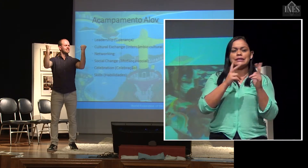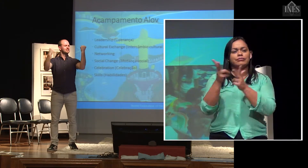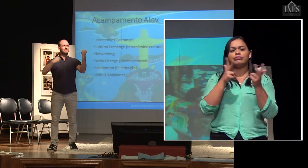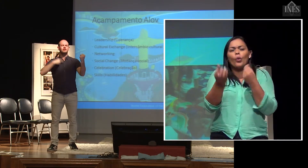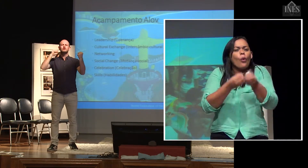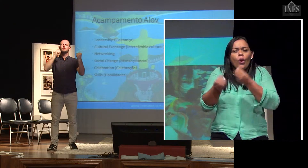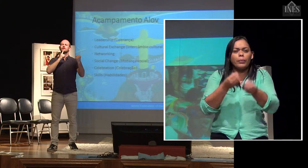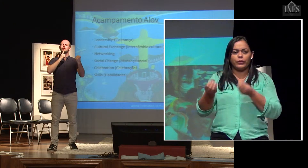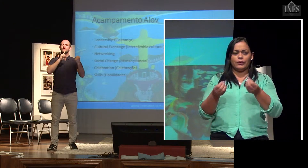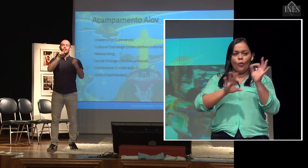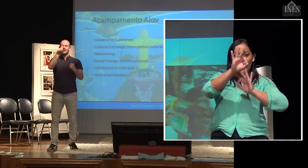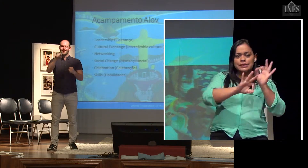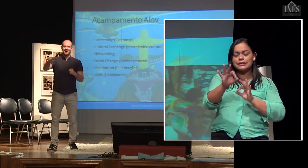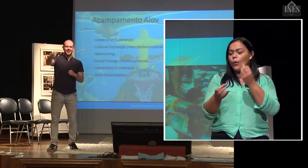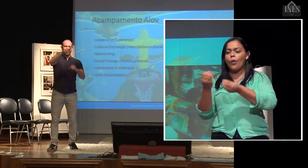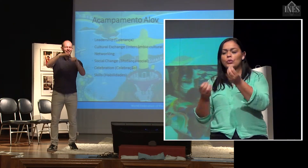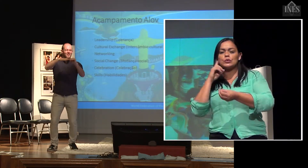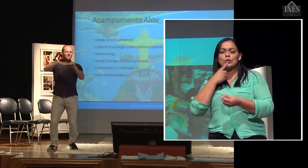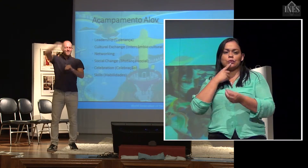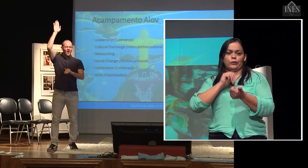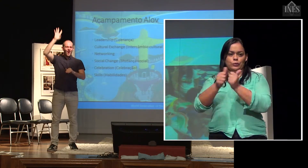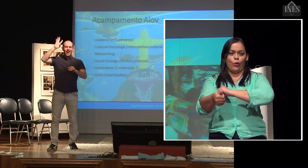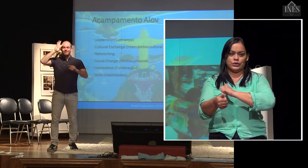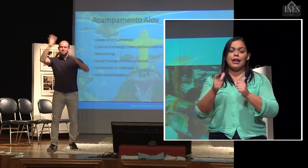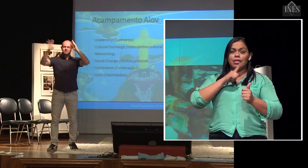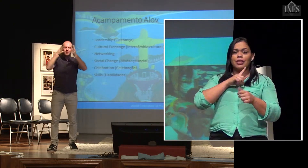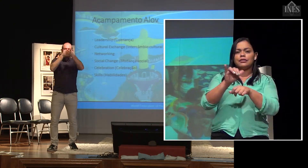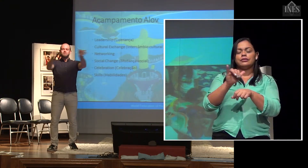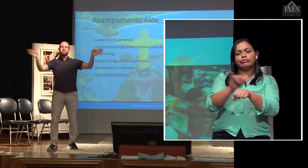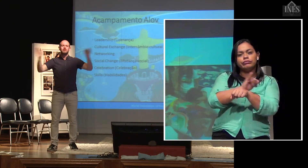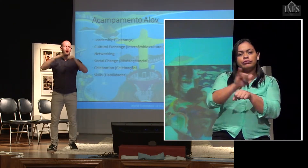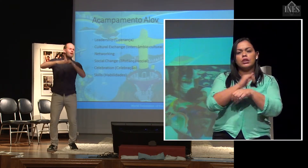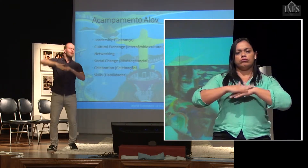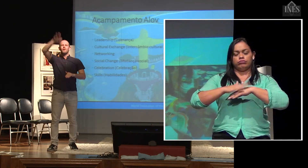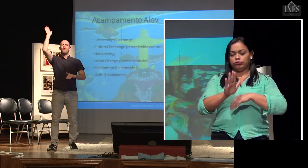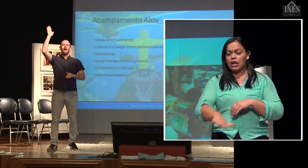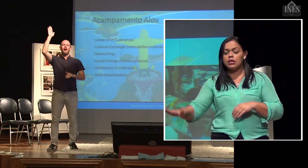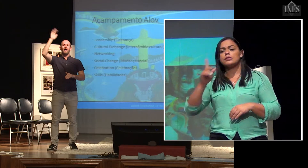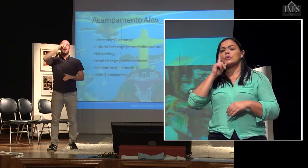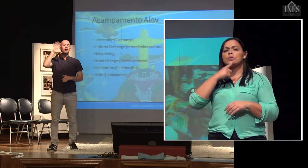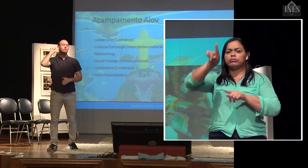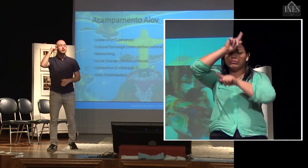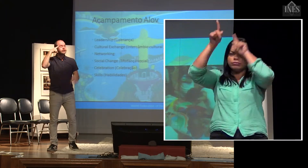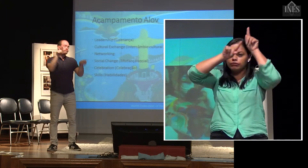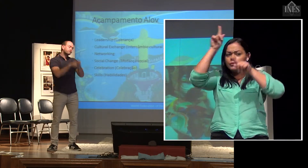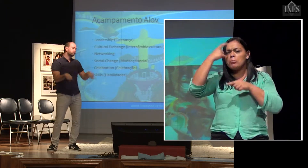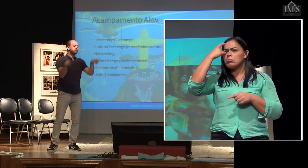de tática e ir para o jogo de novo. Então, a gente percebe que são estratégias que as próprias crianças surdas vão desenvolvendo entre si e